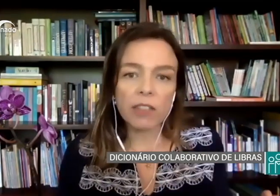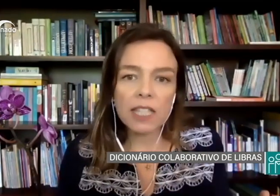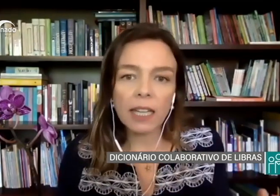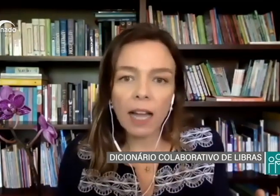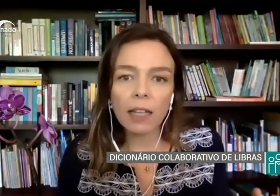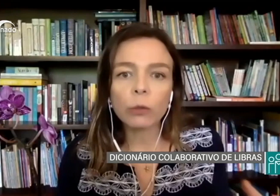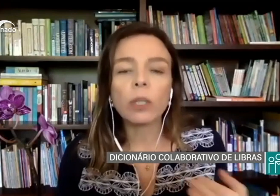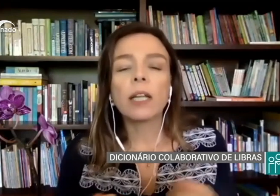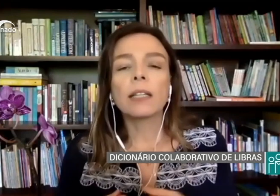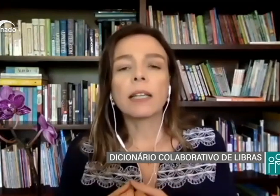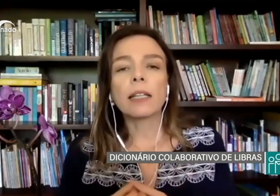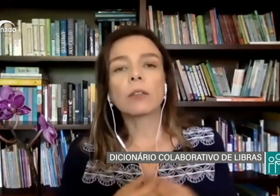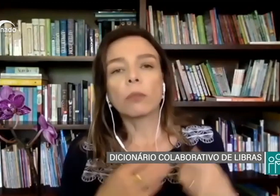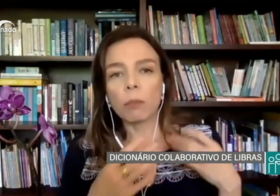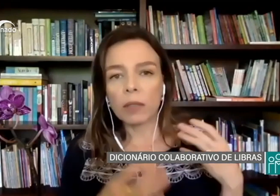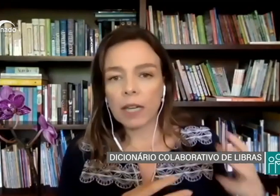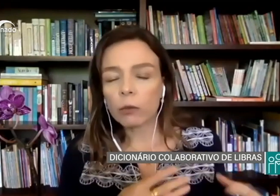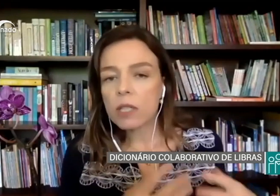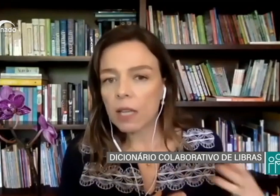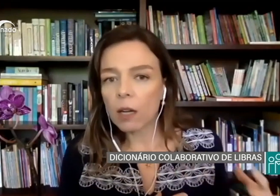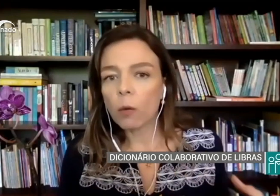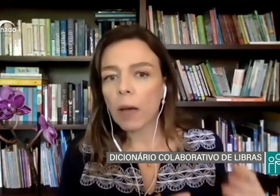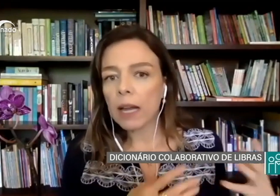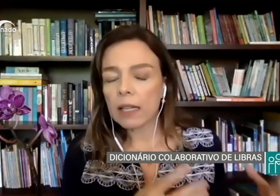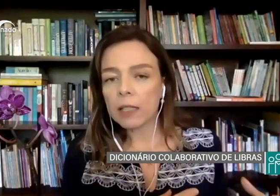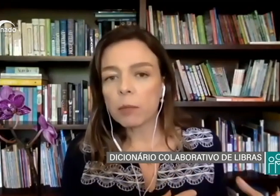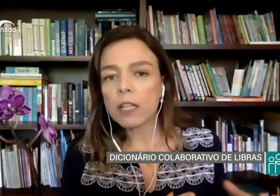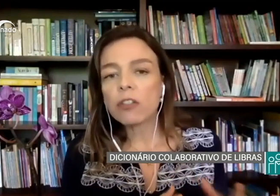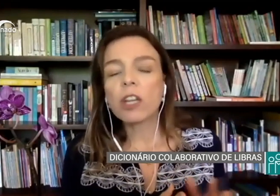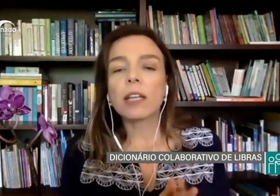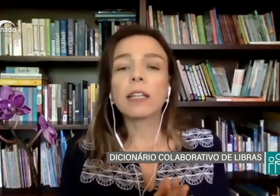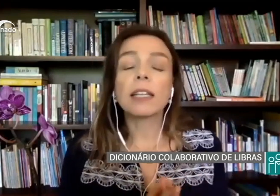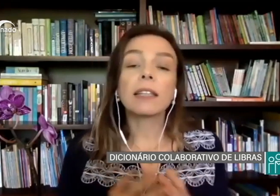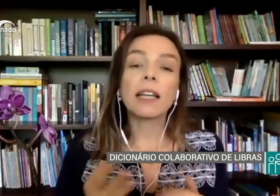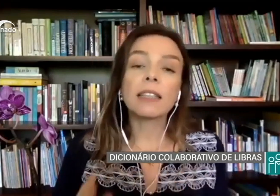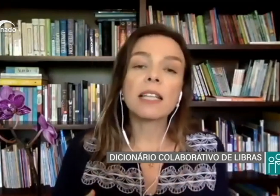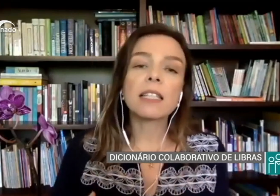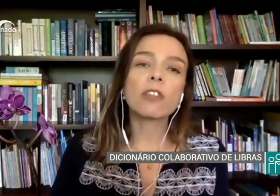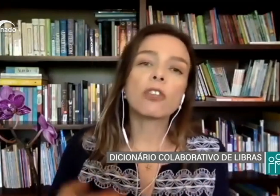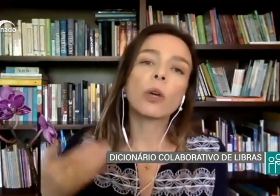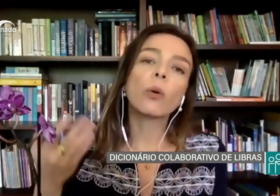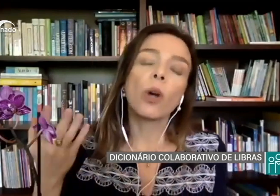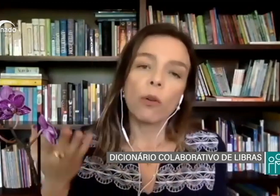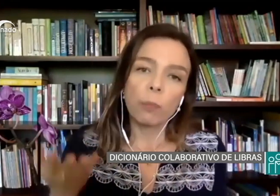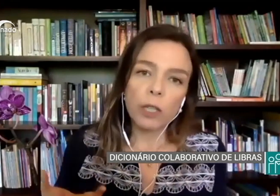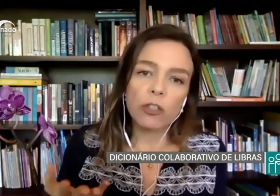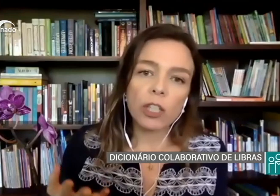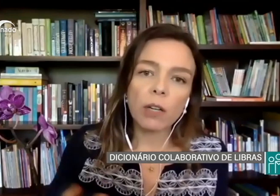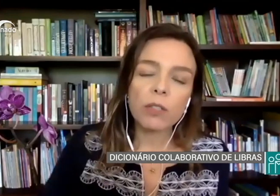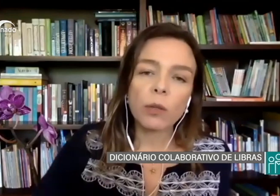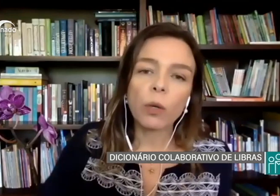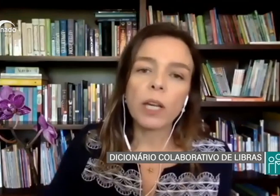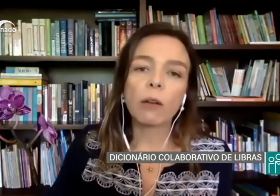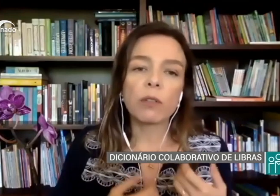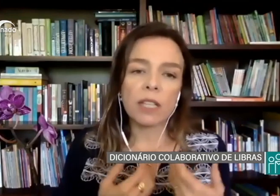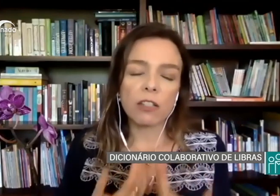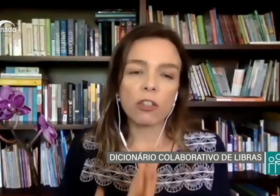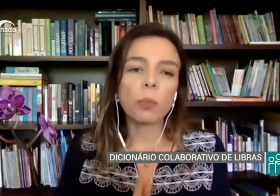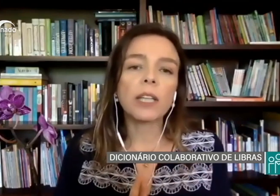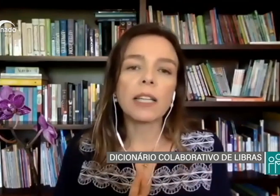Senado ter uma tradução para Libras. E é até interessante que eu pedi ao senhor, né? Se a gente poderia